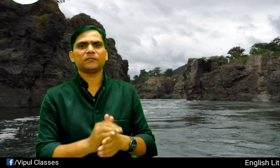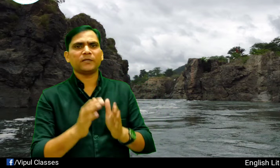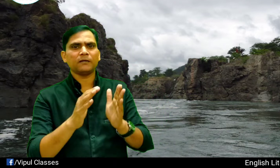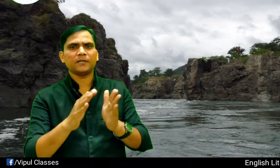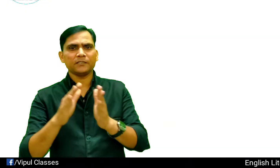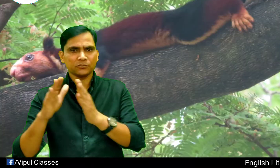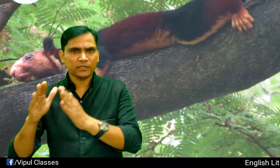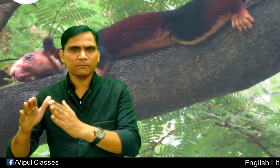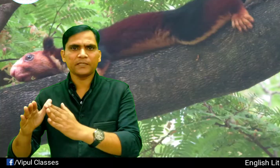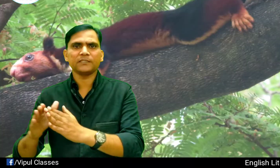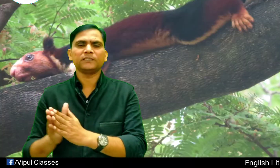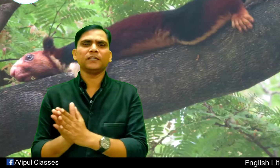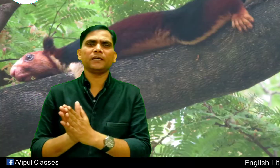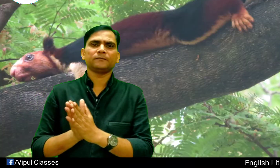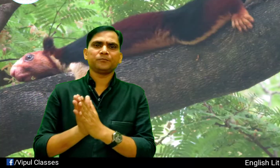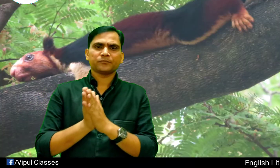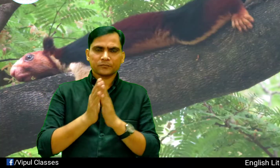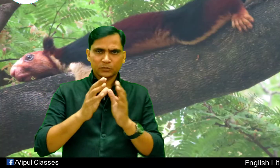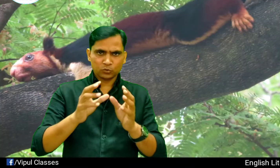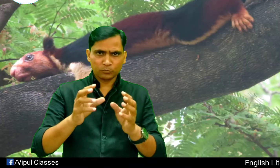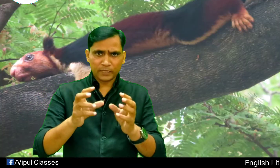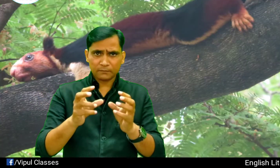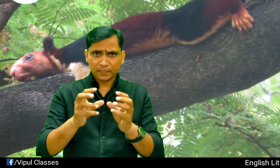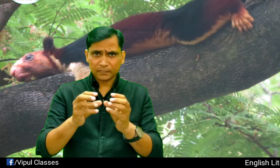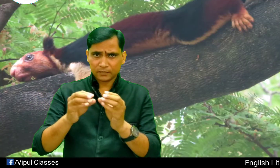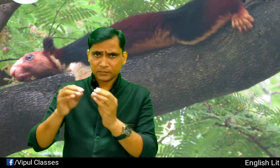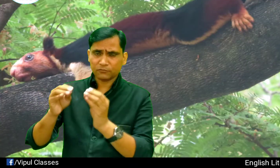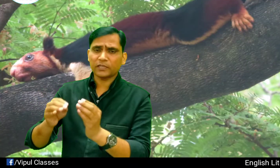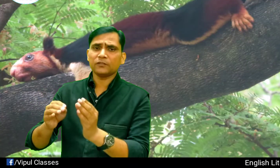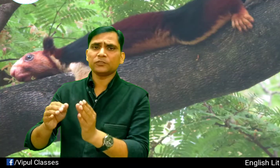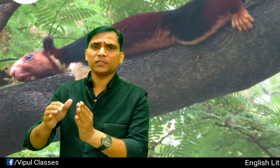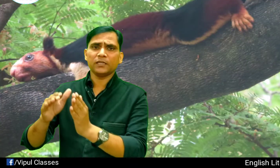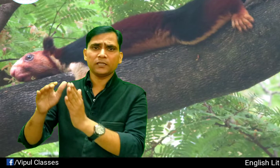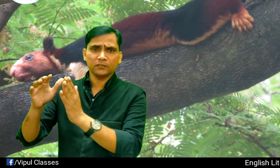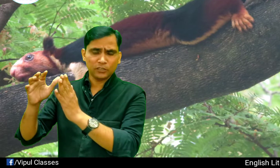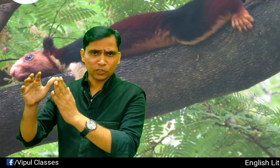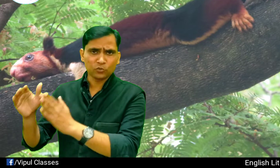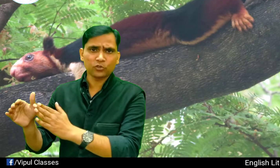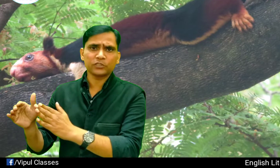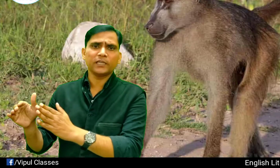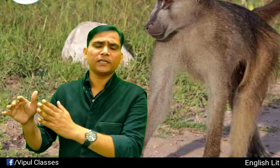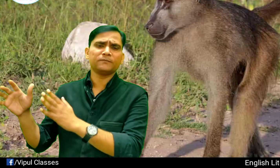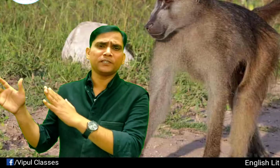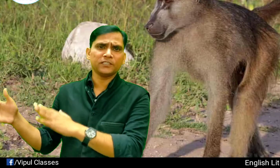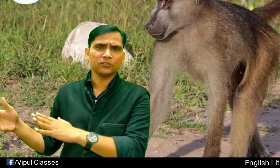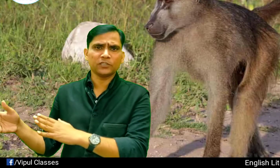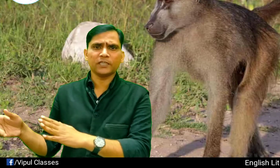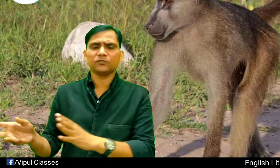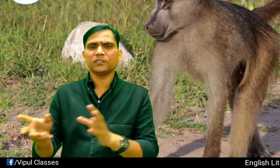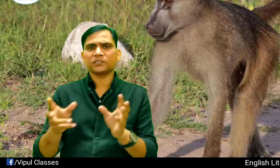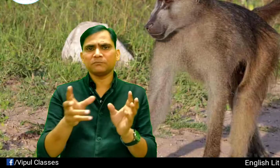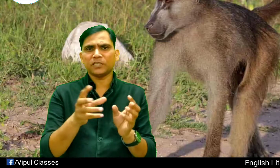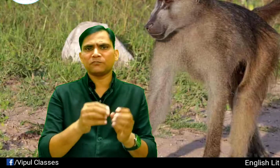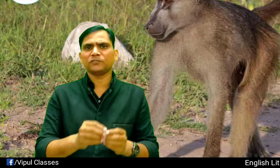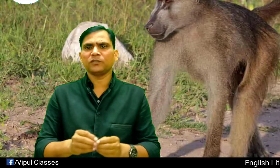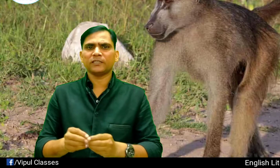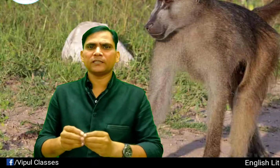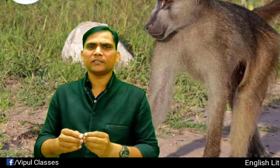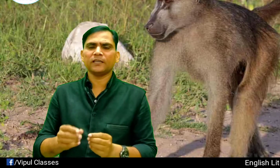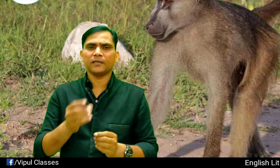जैसे माला बार स्क्वेरल पाए जाती है तो माला बार स्क्वेरल होती है, लंगूर होते हैं, मंकीस होते हैं तो ये सब जानवर जो क्या करते